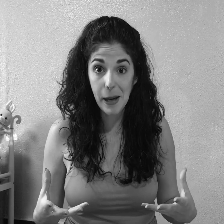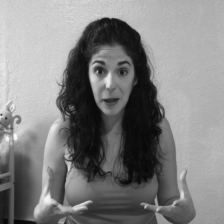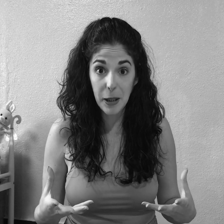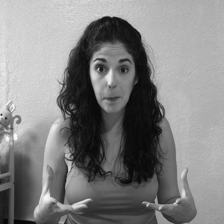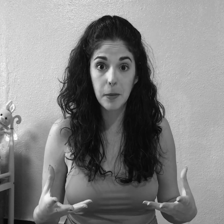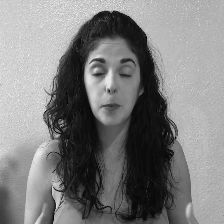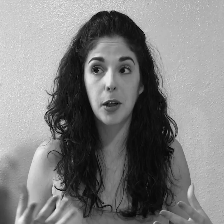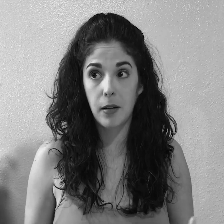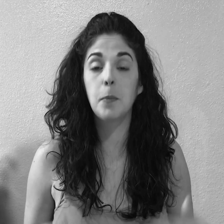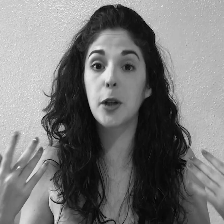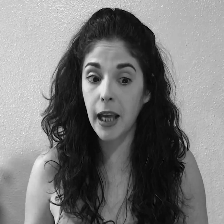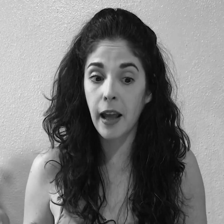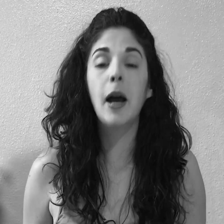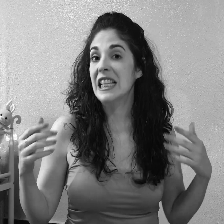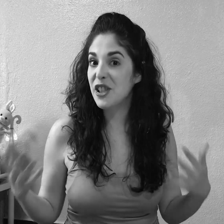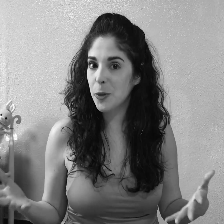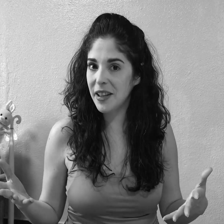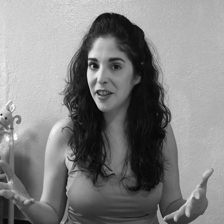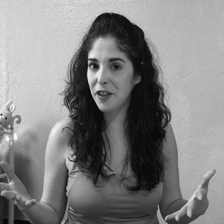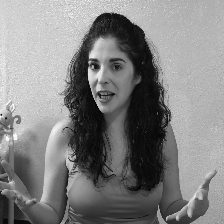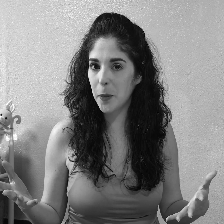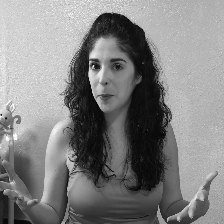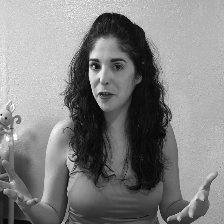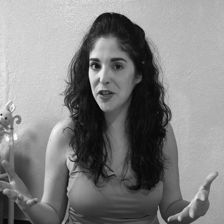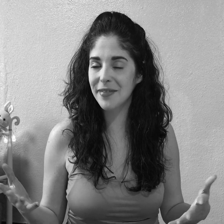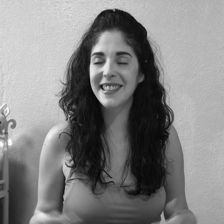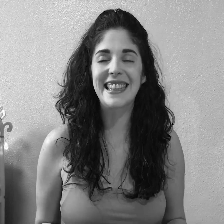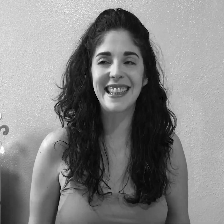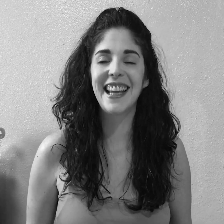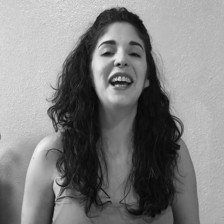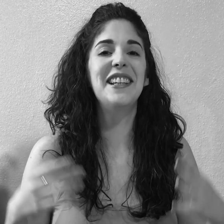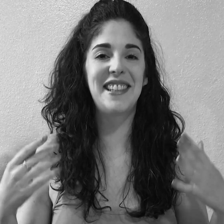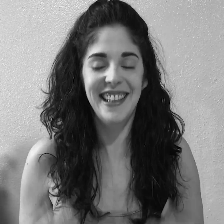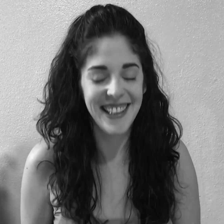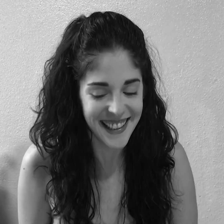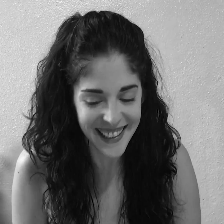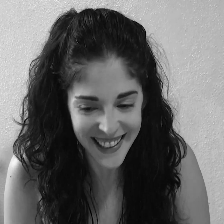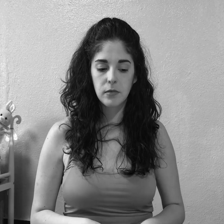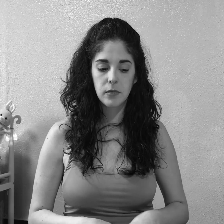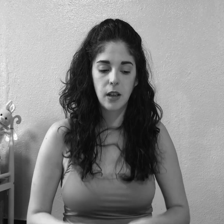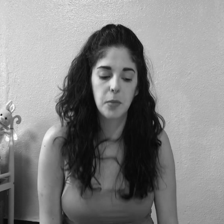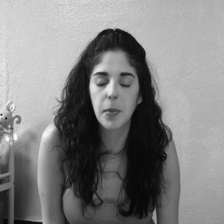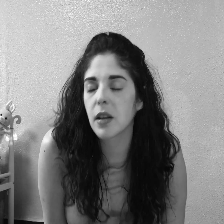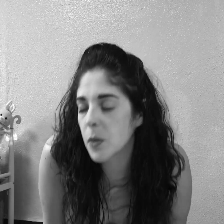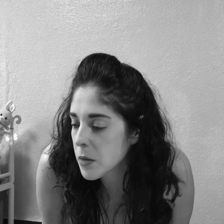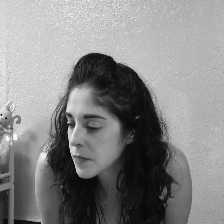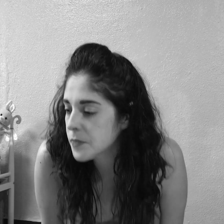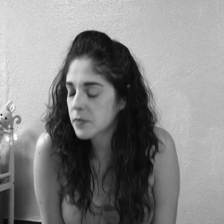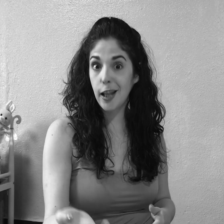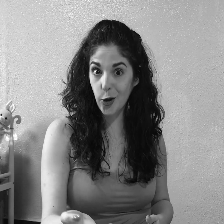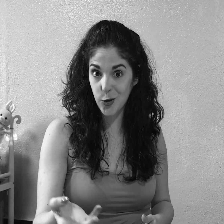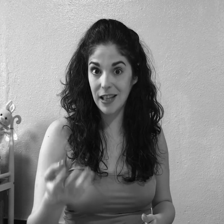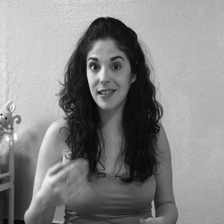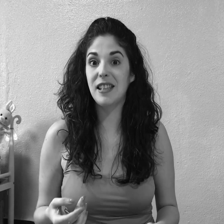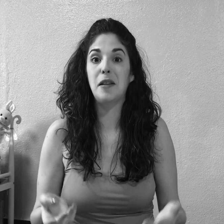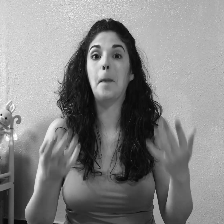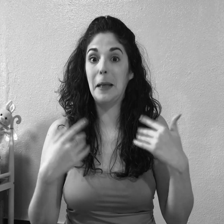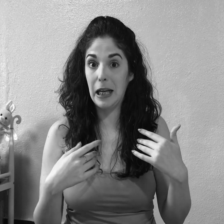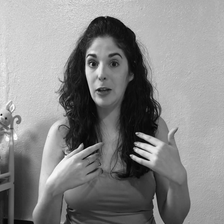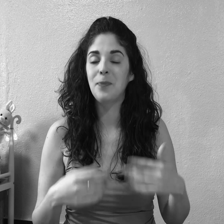la palabra de pre... ¿Por qué? Si yo me identificara como profes... ¡Ay, me perdí de nuevo! Entonces, sí, mi re...